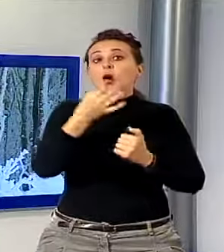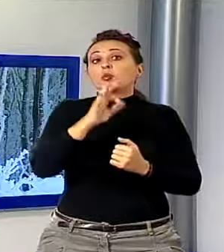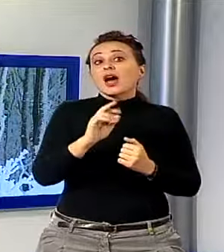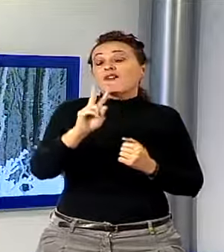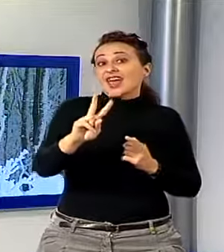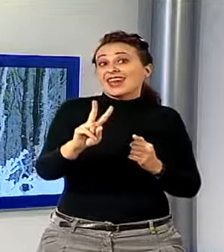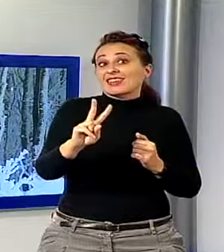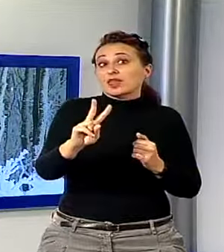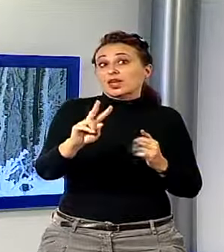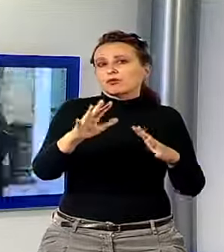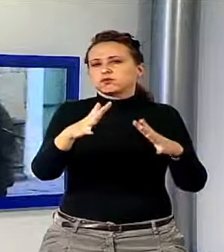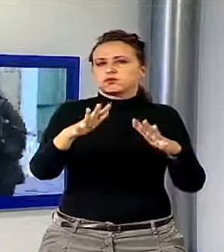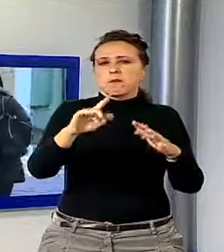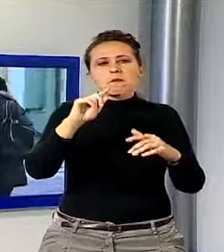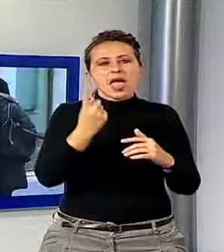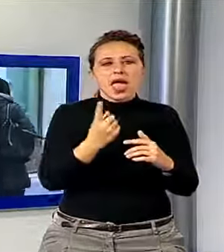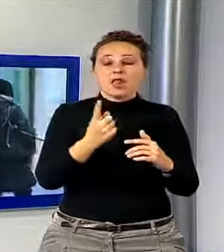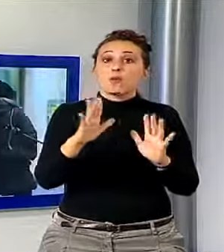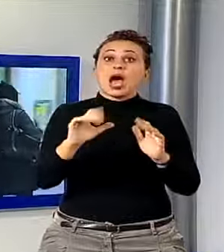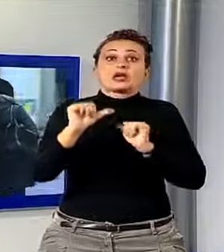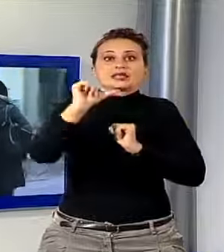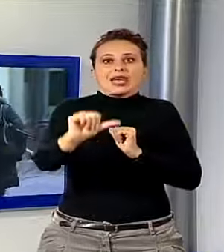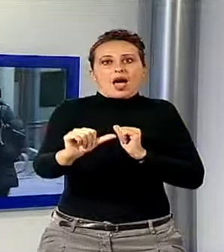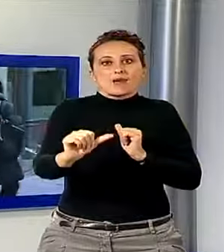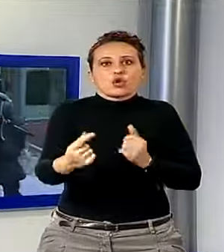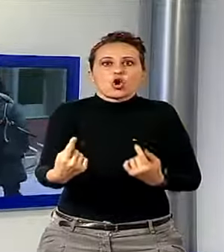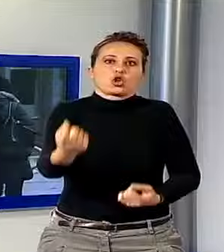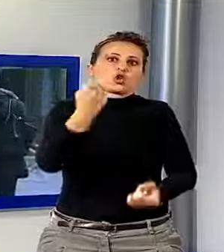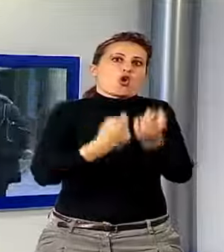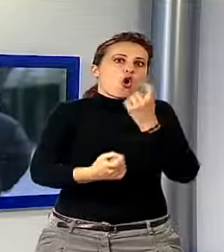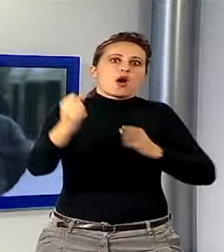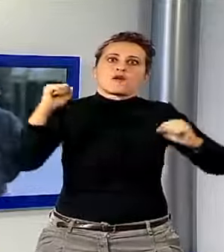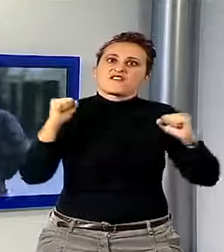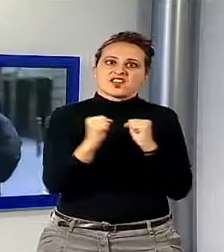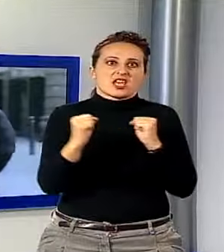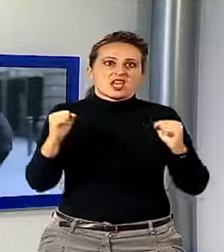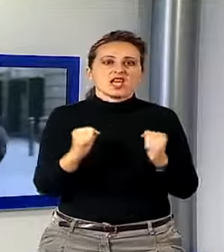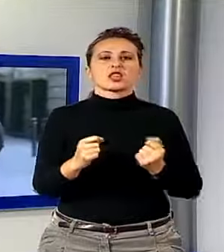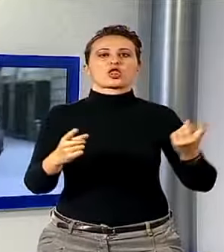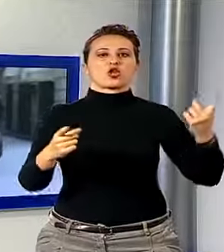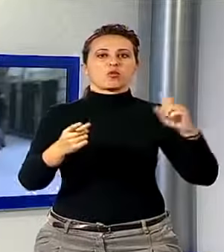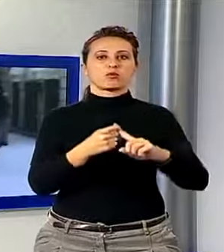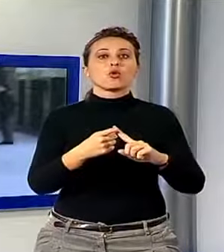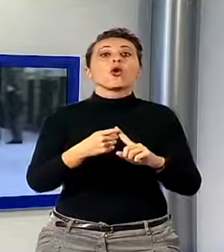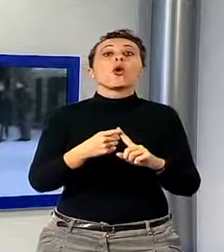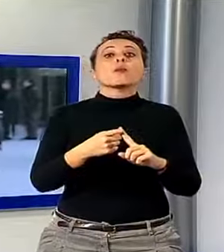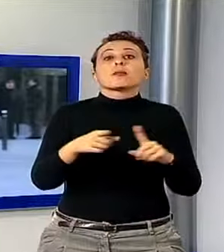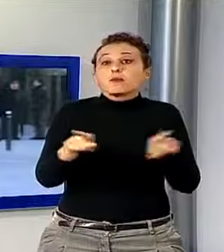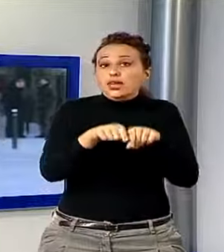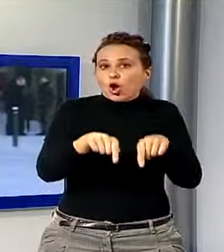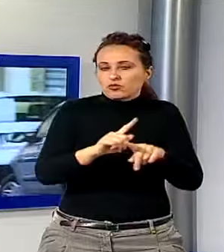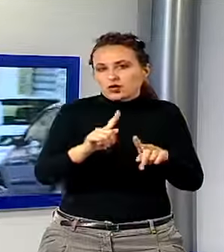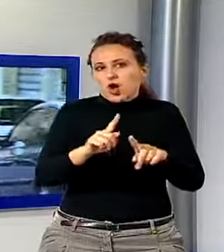arriverà sull'Italia una nuova perturbazione dal nord Europa, seguita da un nucleo di aria fredda, anche se meno intenso di quello